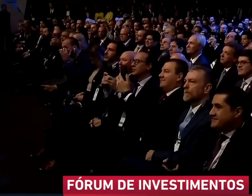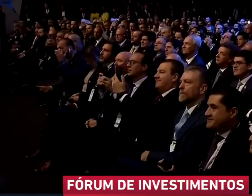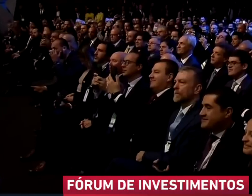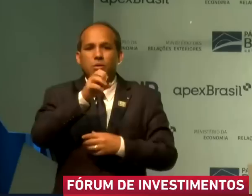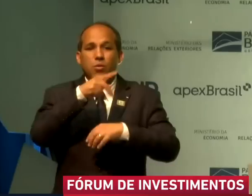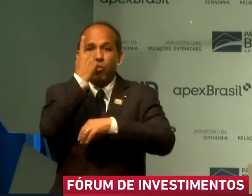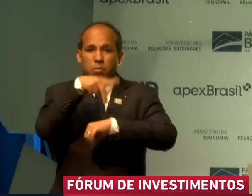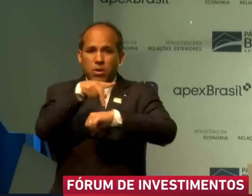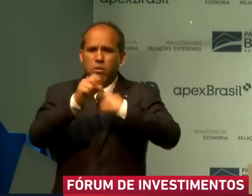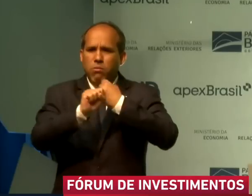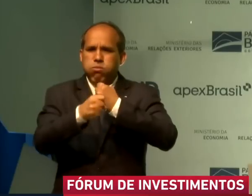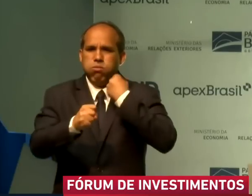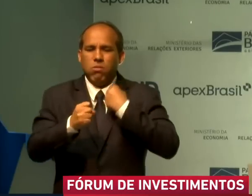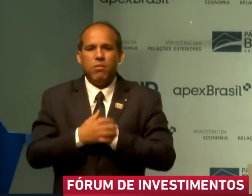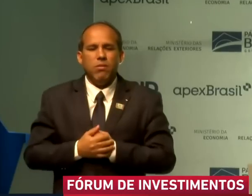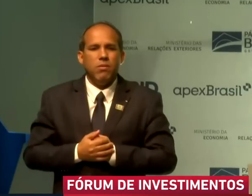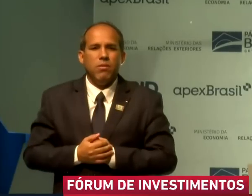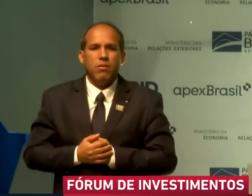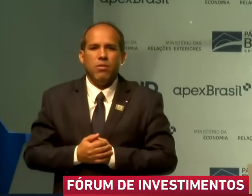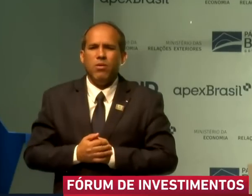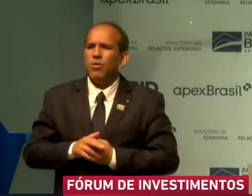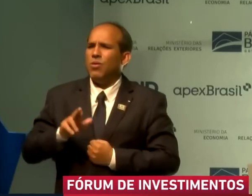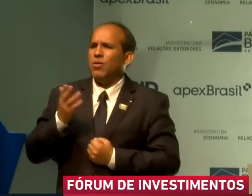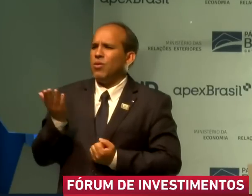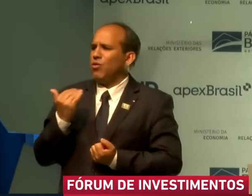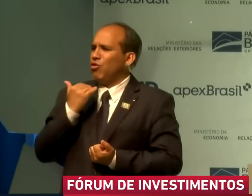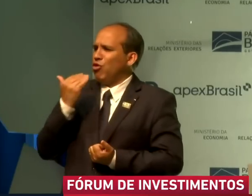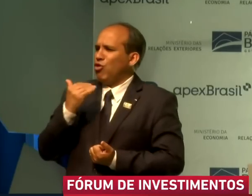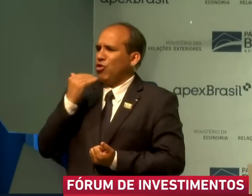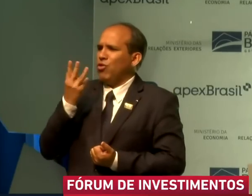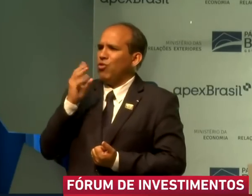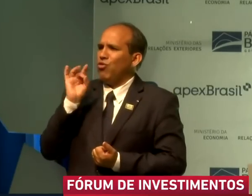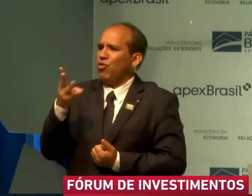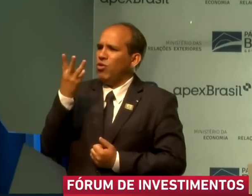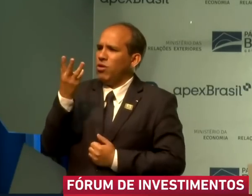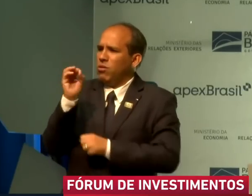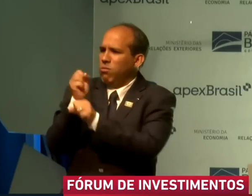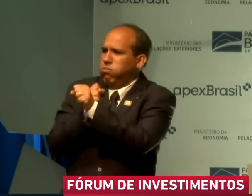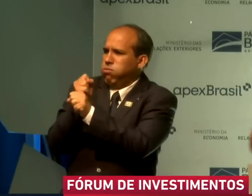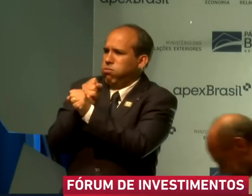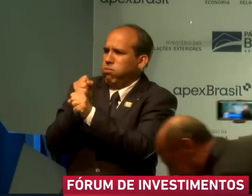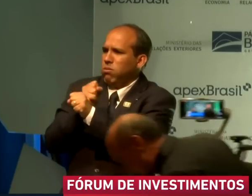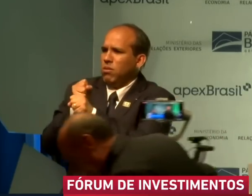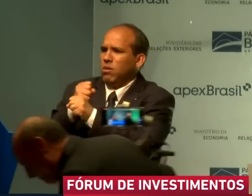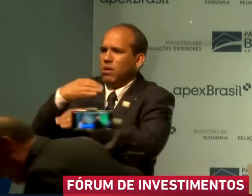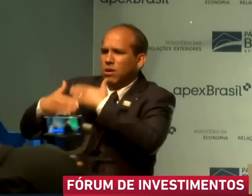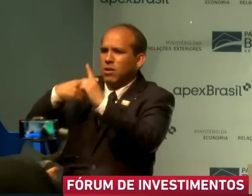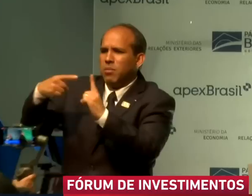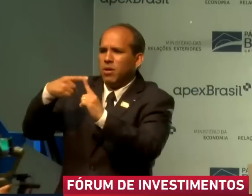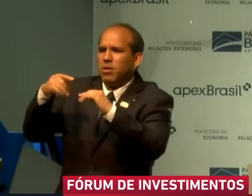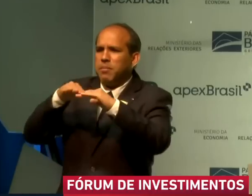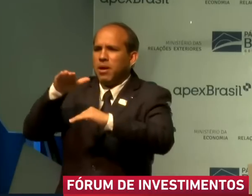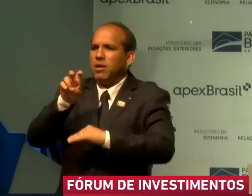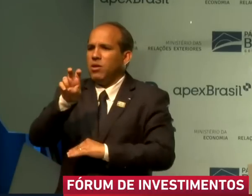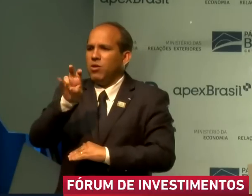Luiz Edson Fachin, foi dura. Inclusive, o presidente da República, Jair Bolsonaro, colocou que uma decisão de Luiz Edson Fachin para impedir